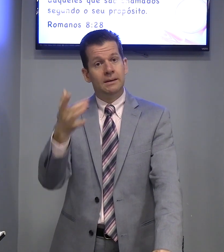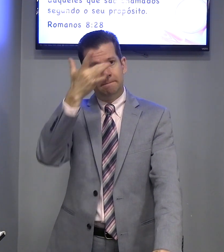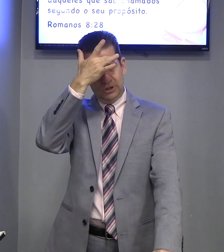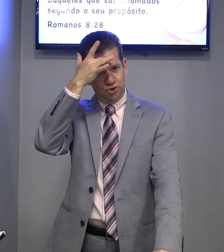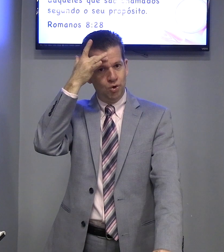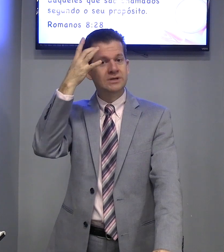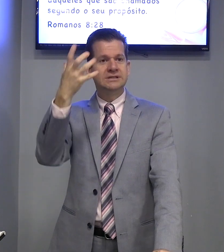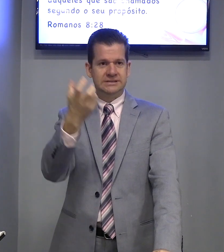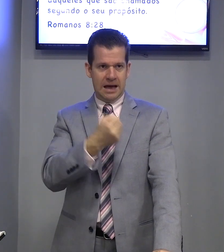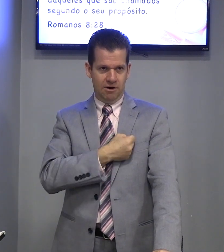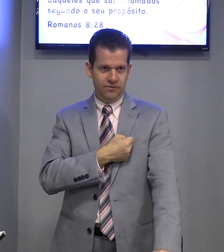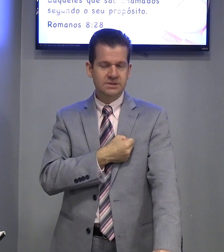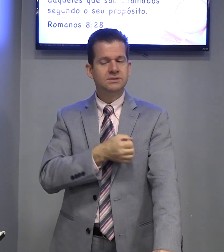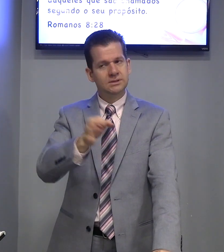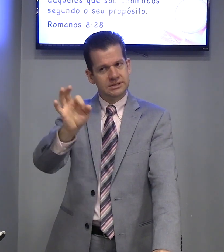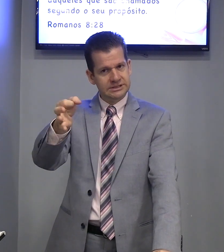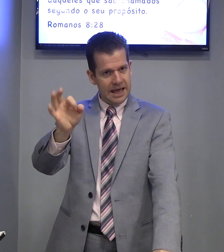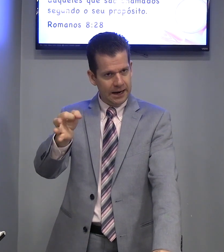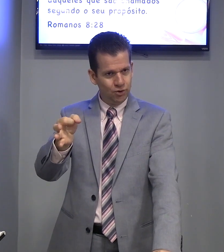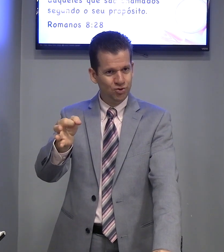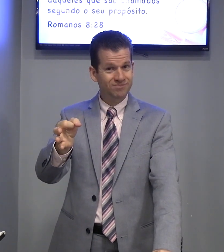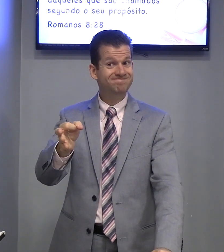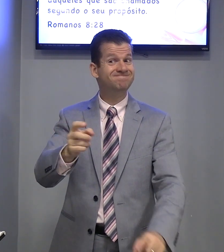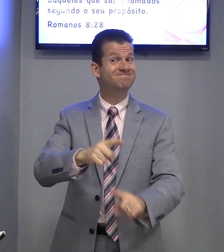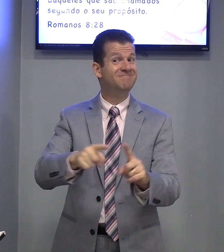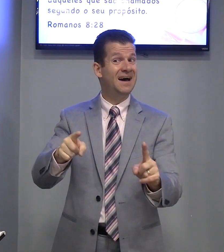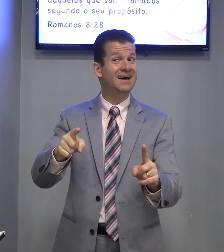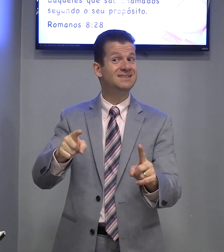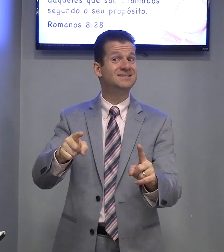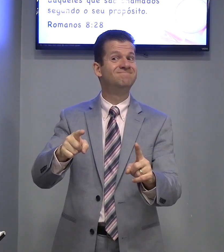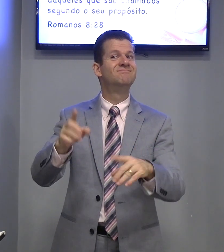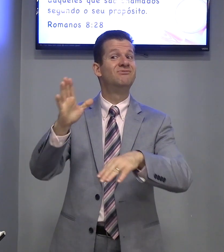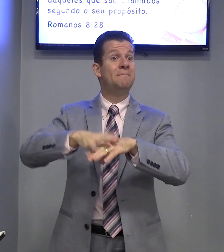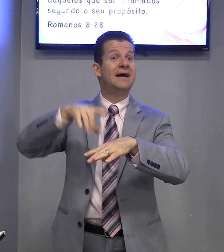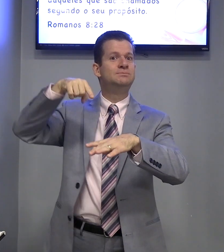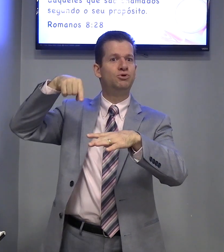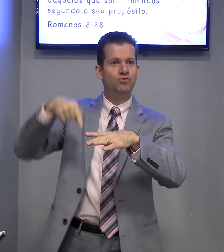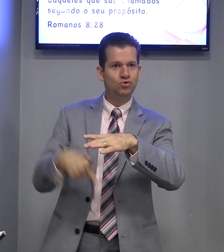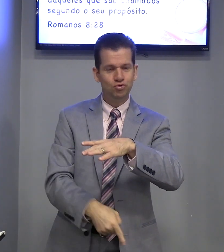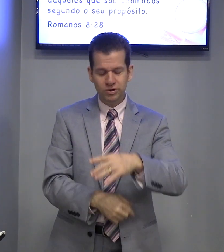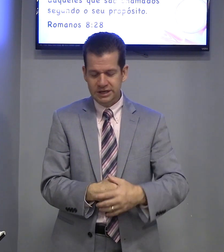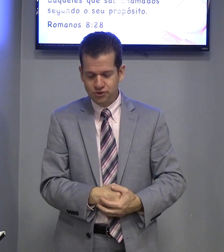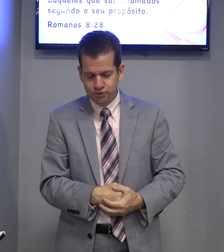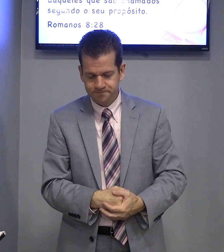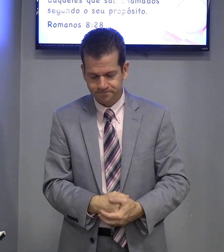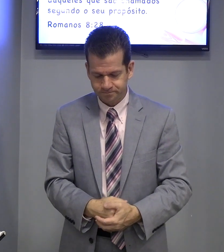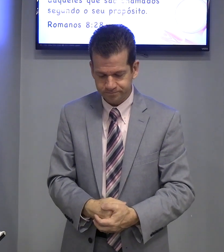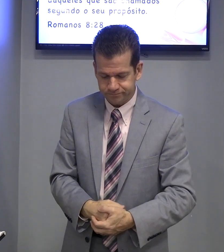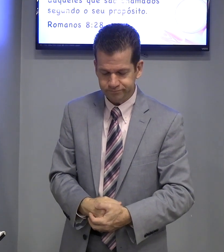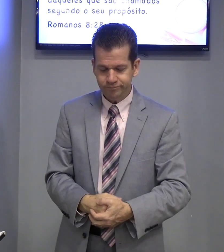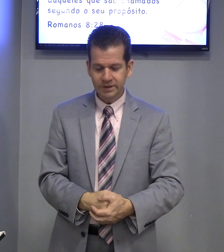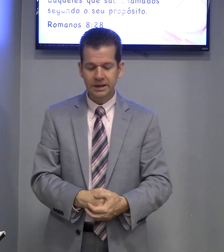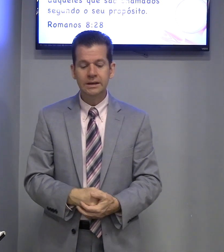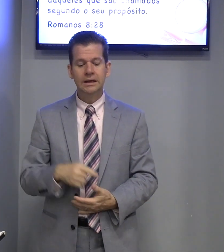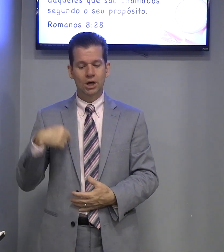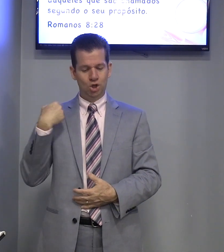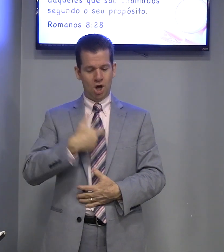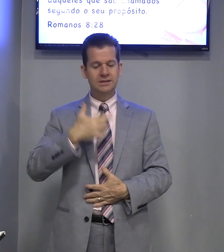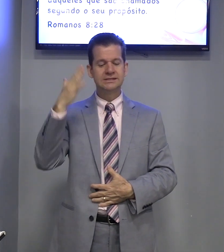Pessoas salvas. Certo. Mas, vai mais profundo do que isso. Nós